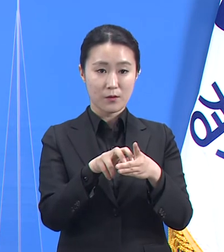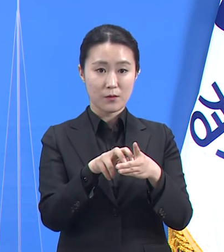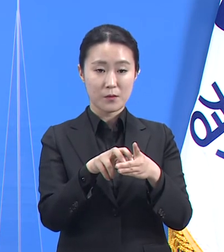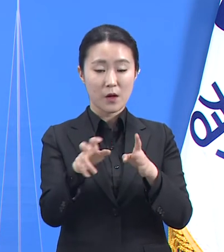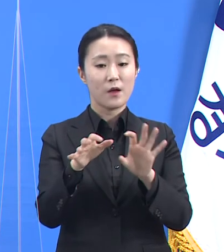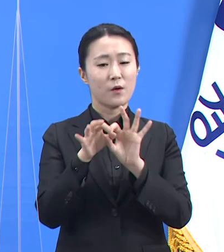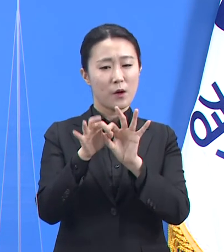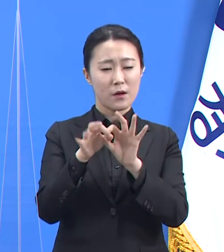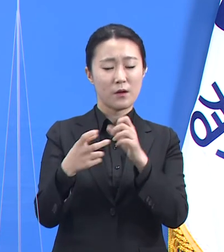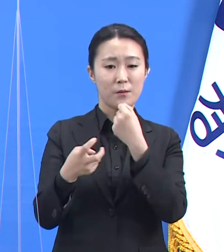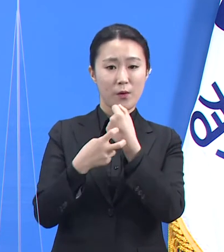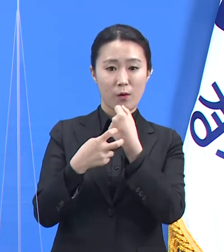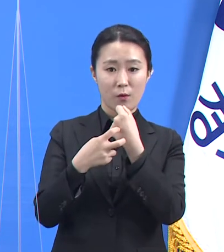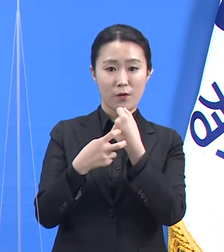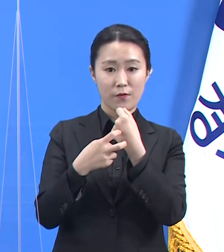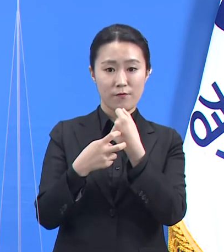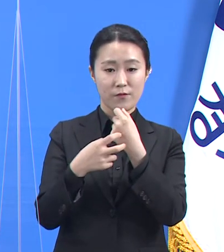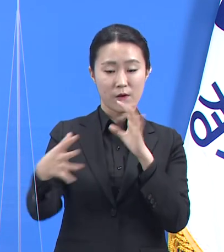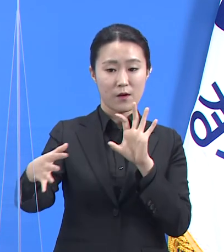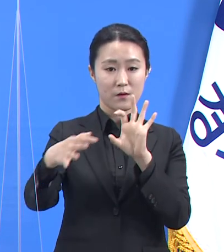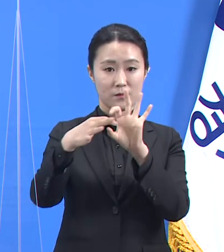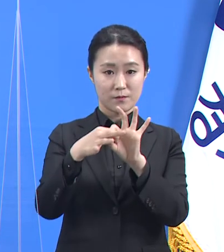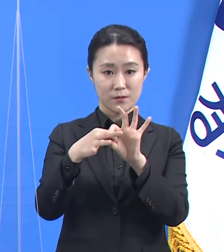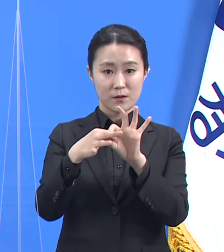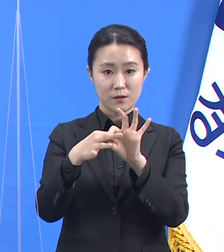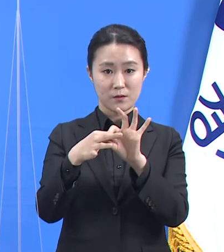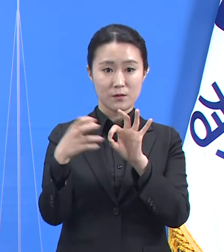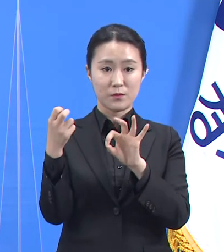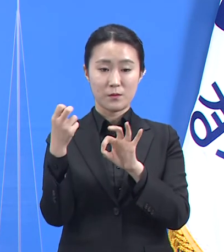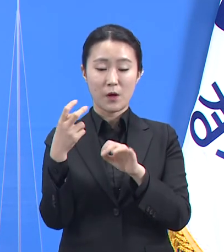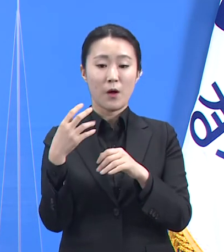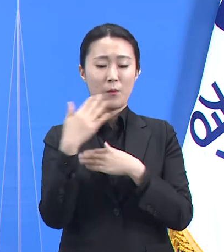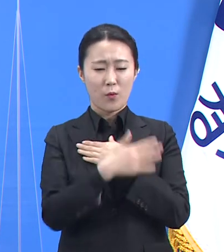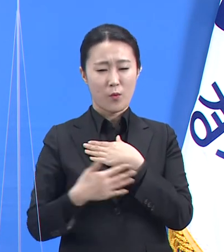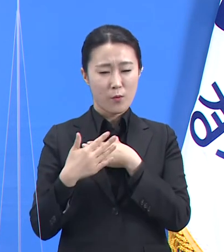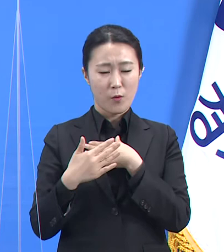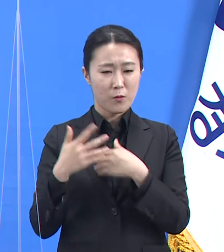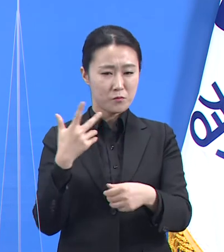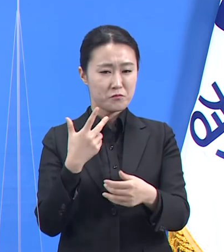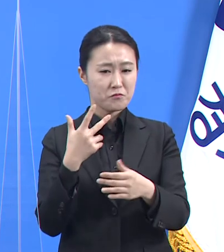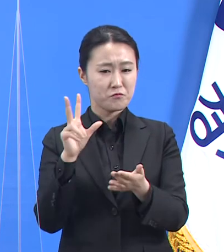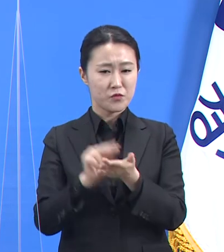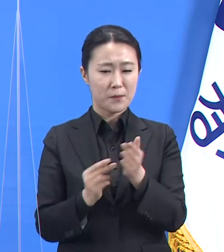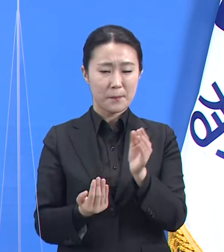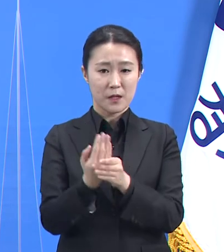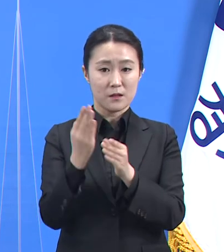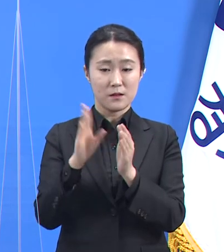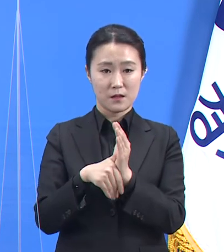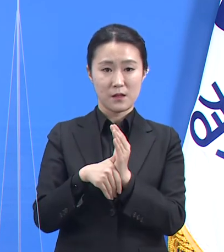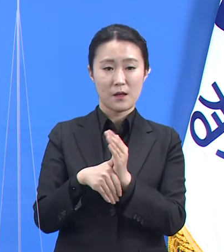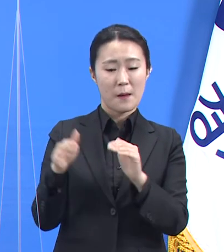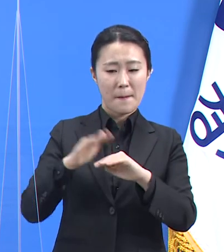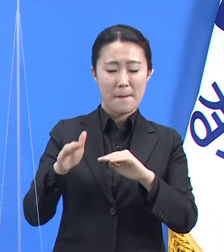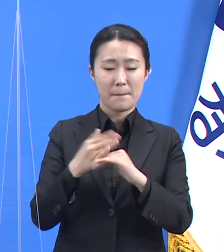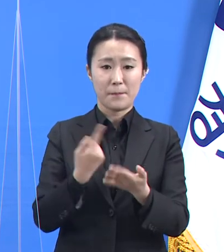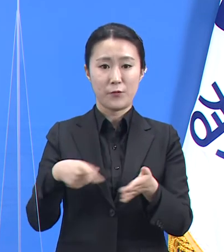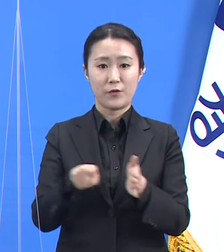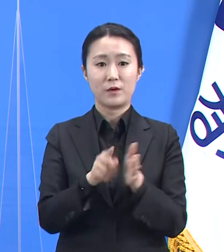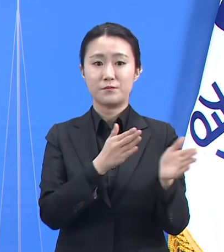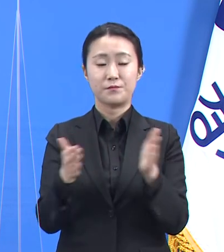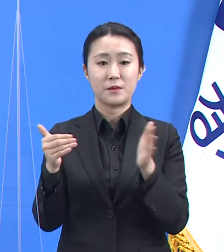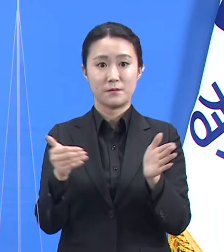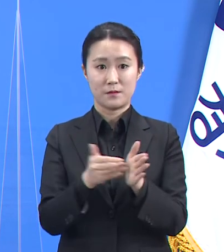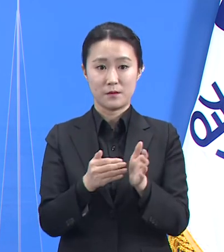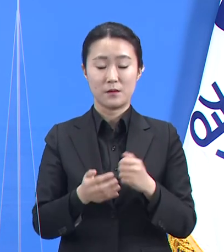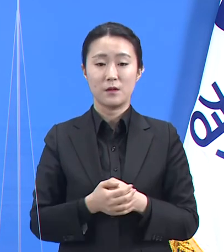지정해두어 이상반응 발생 상황을 체계적으로 대비하고 있습니다. 각 시군에는 전담 콜센터를